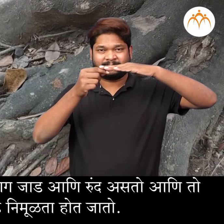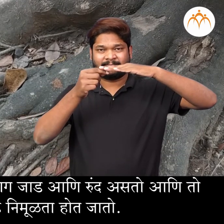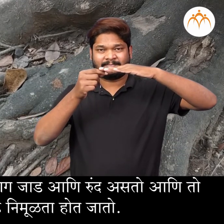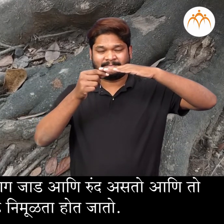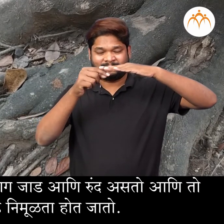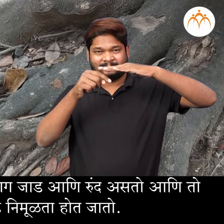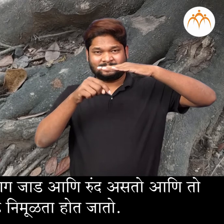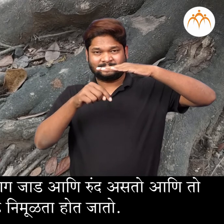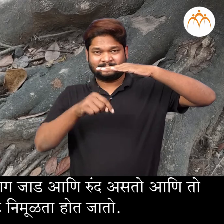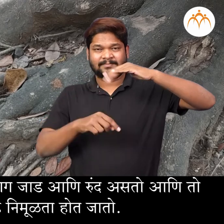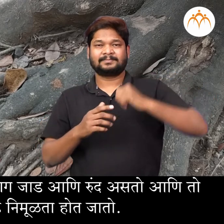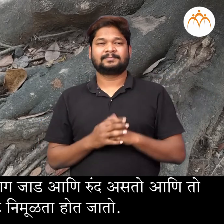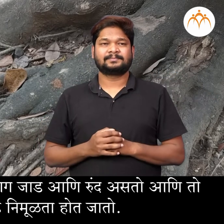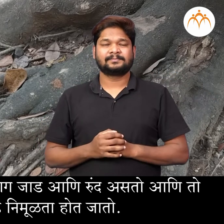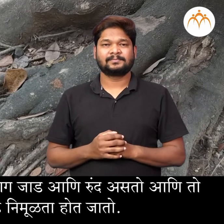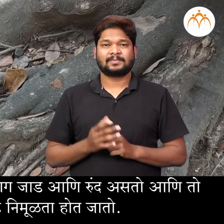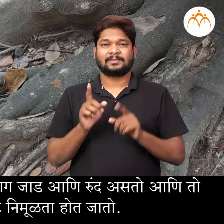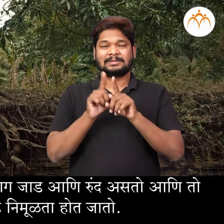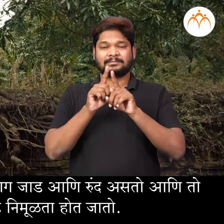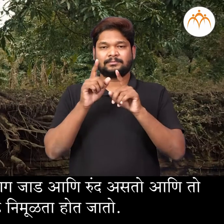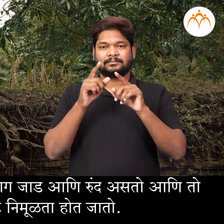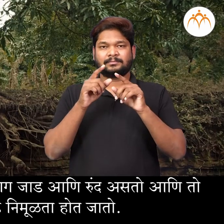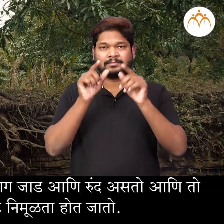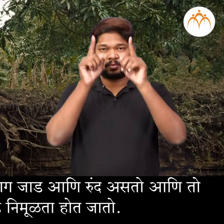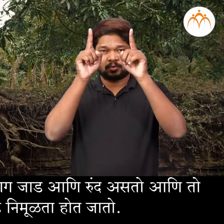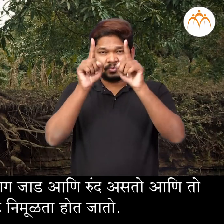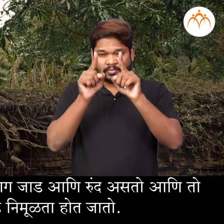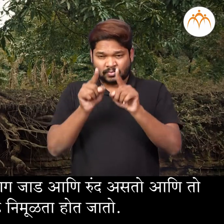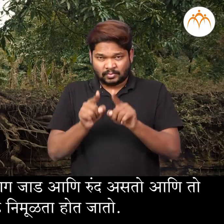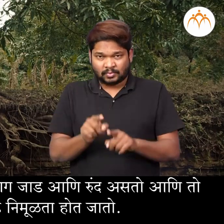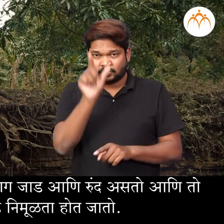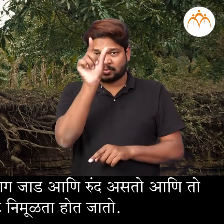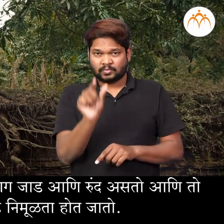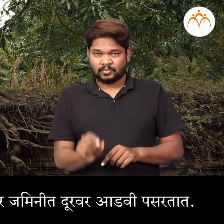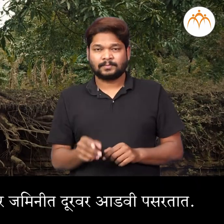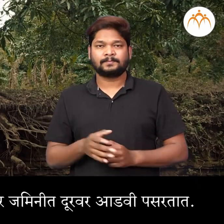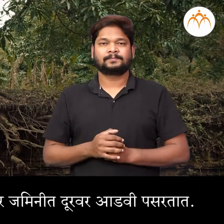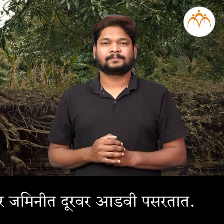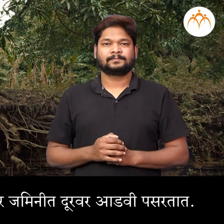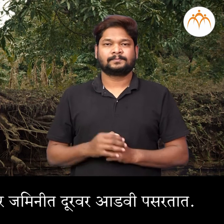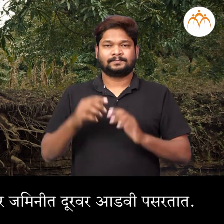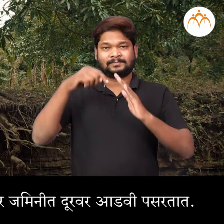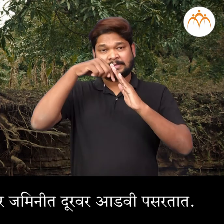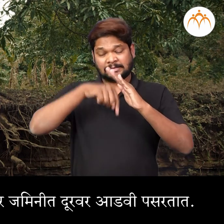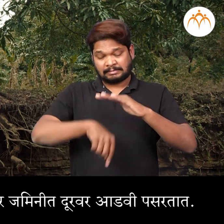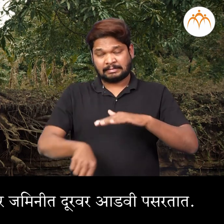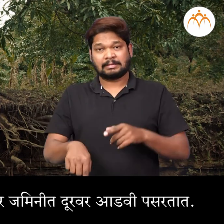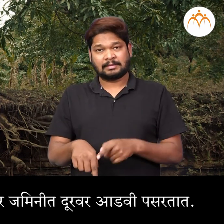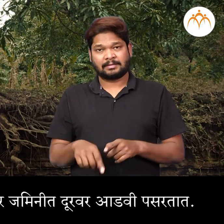आणि तो दुसरेया टोका कडे निमुडता होच जातो। उपमुडे खूप मुठया प्रमाना वर जमिनी वर